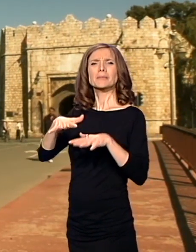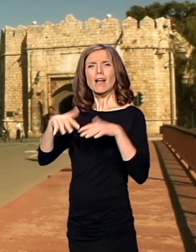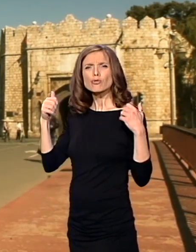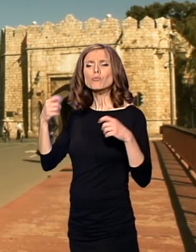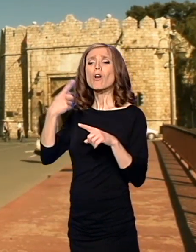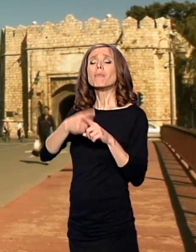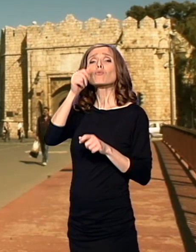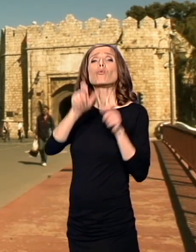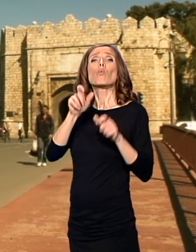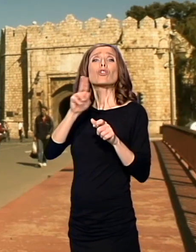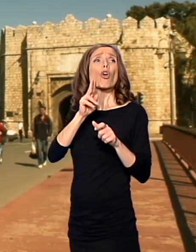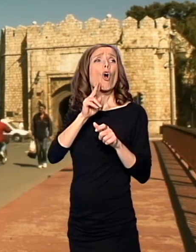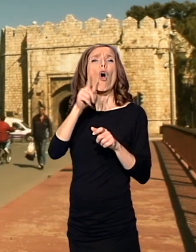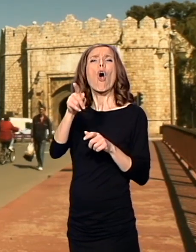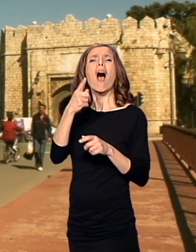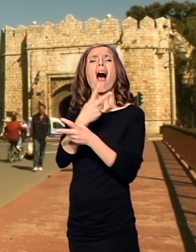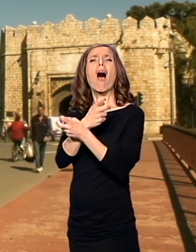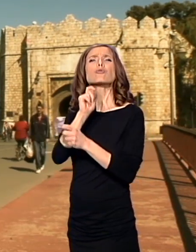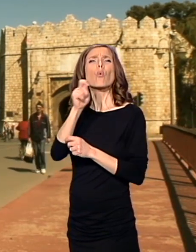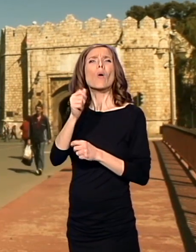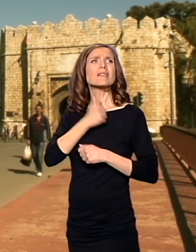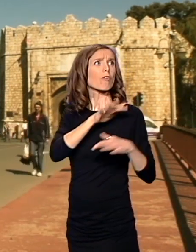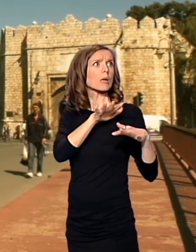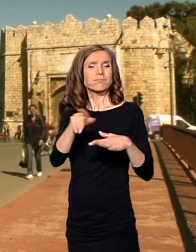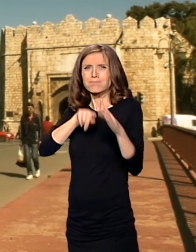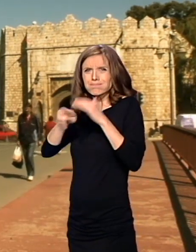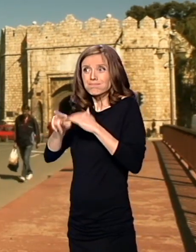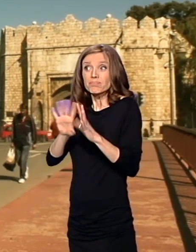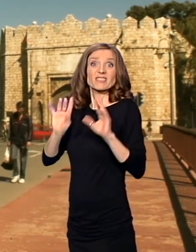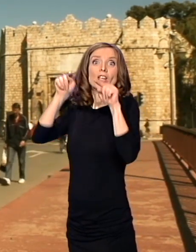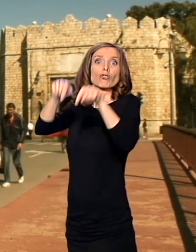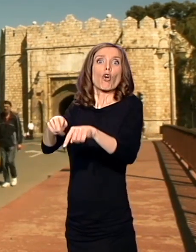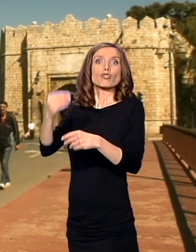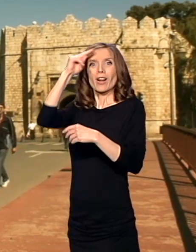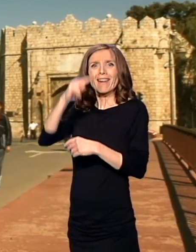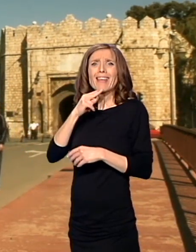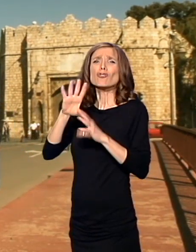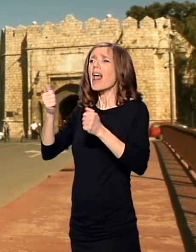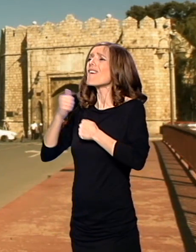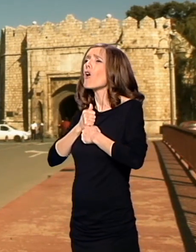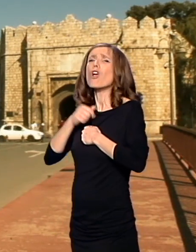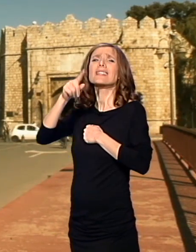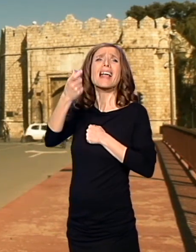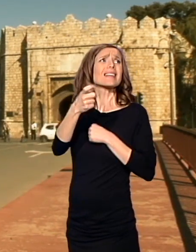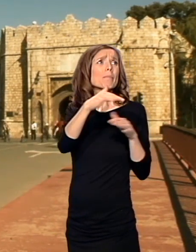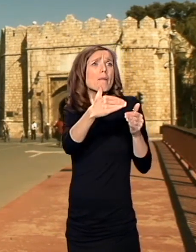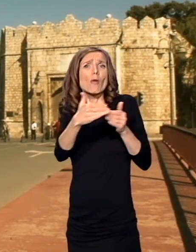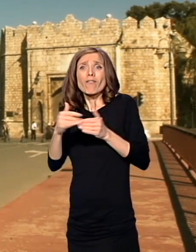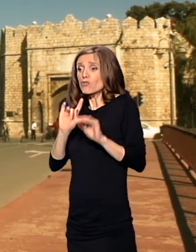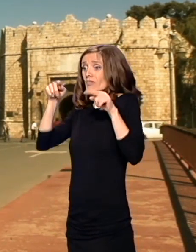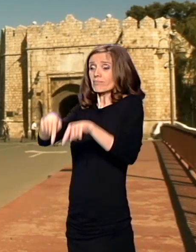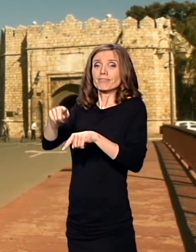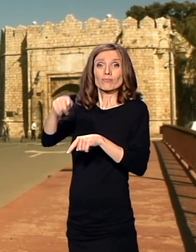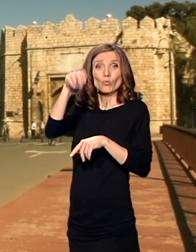koji je pobegao pred Austrugorima i vojska koja se povlačila iz čitave Srbije. Bugari su precekli odstupnicu